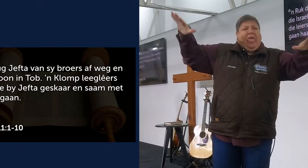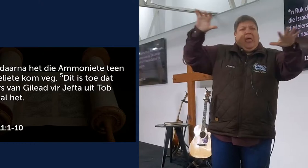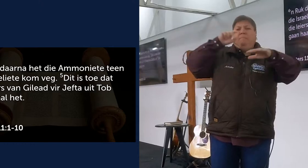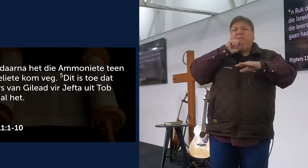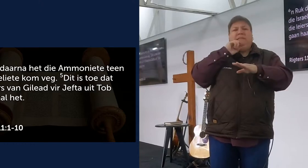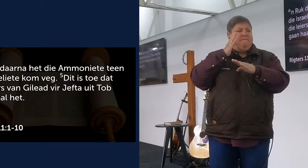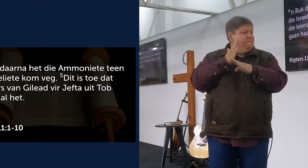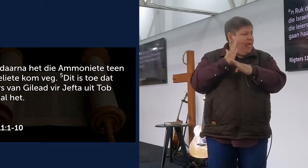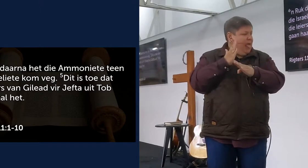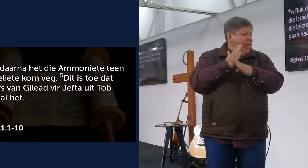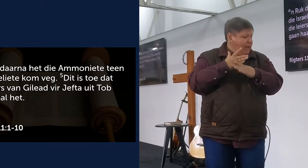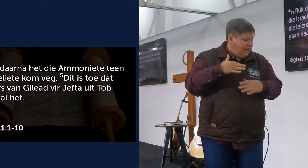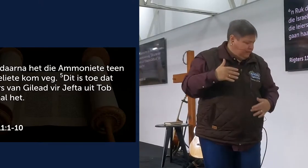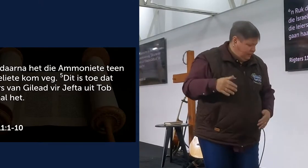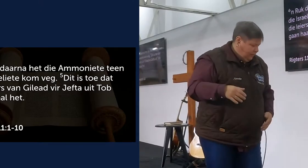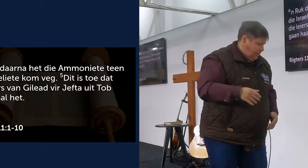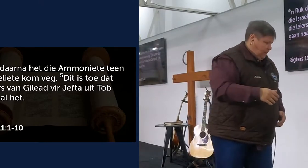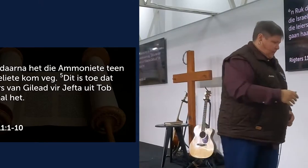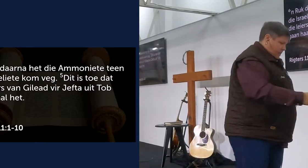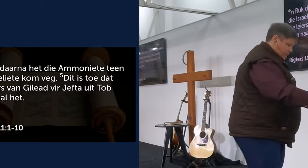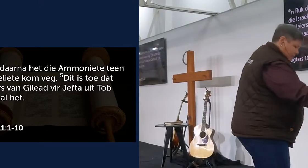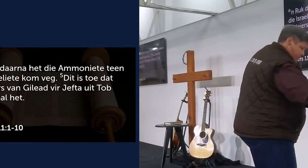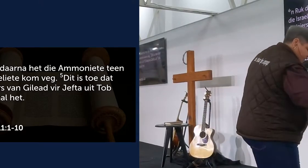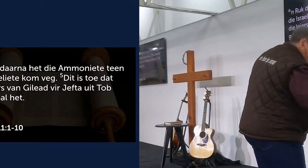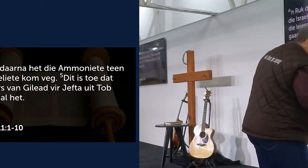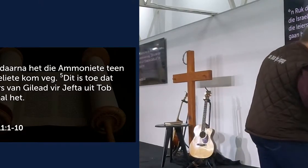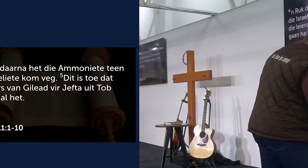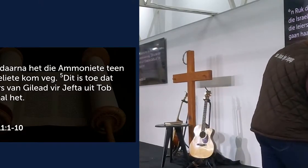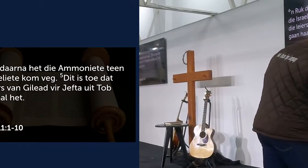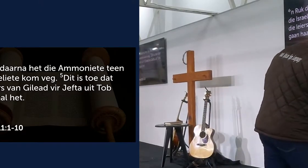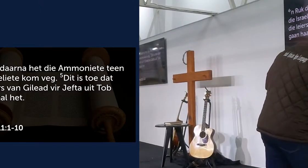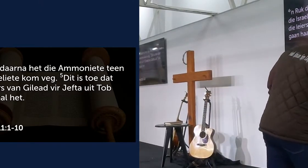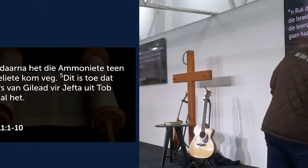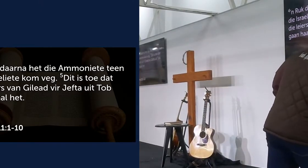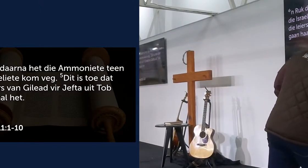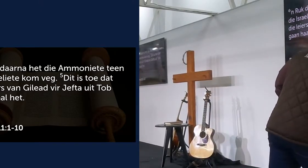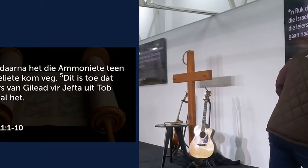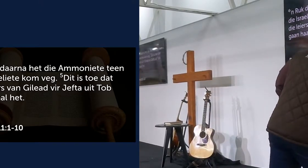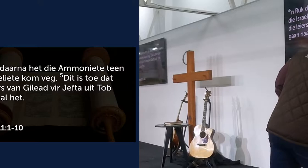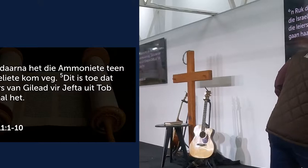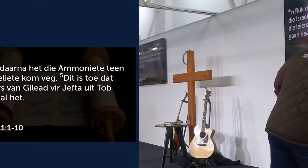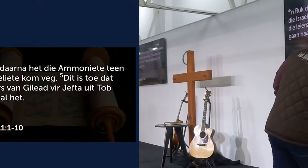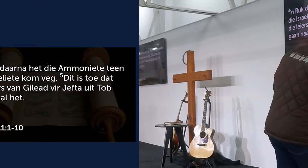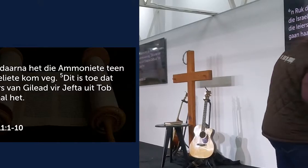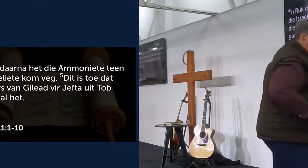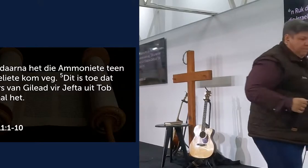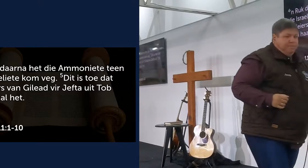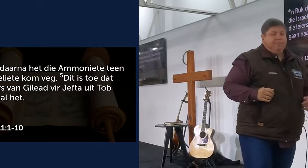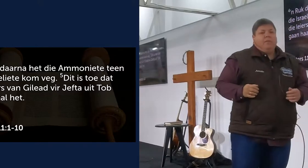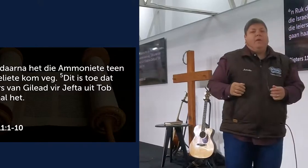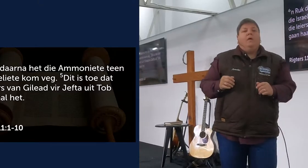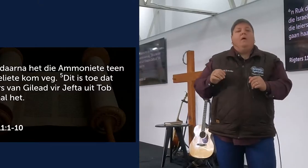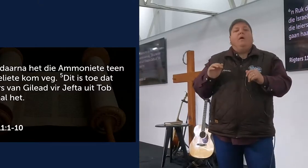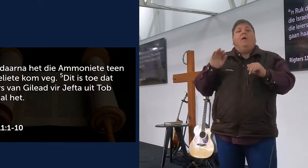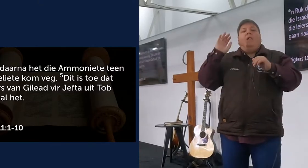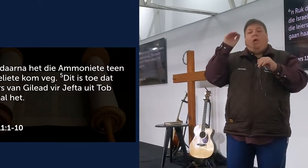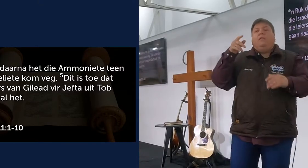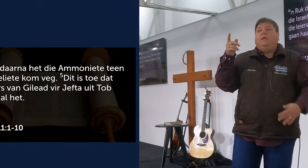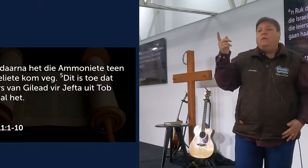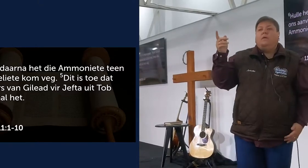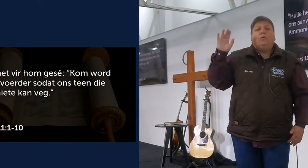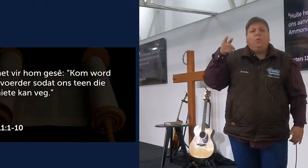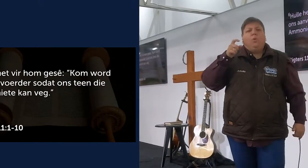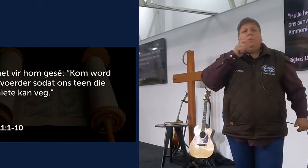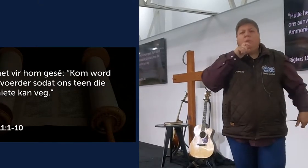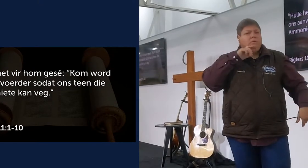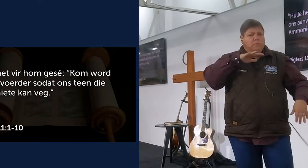gegaan, rekt daarna, het die ammoniete tegen die israelite kom weg, en dit is toe, dat die leiders van Gilead, vir Jefta uit top uit